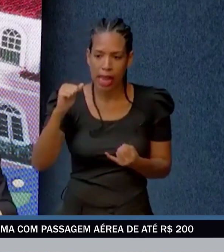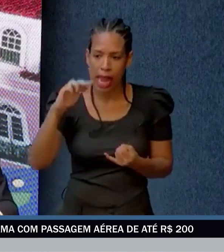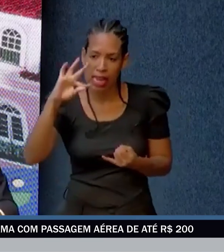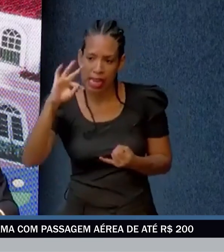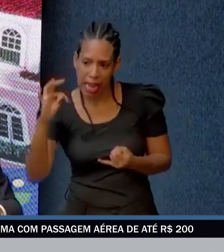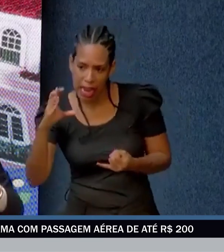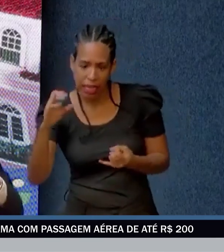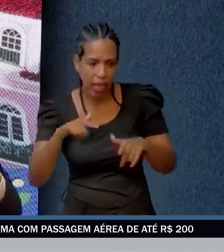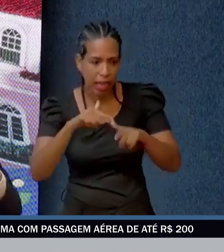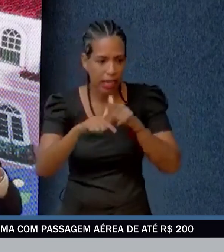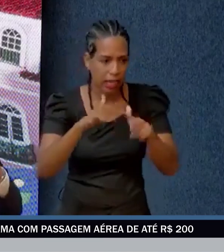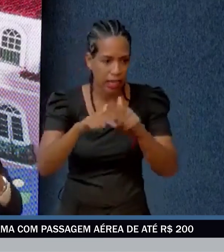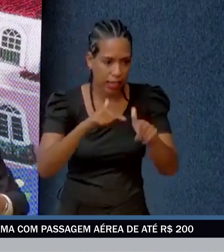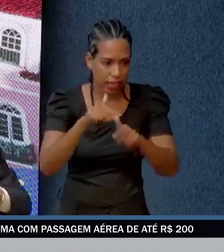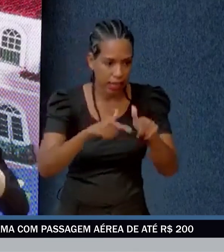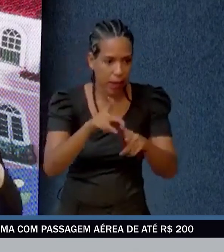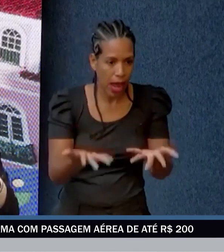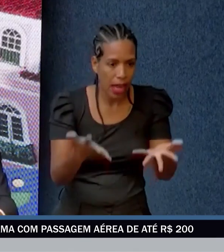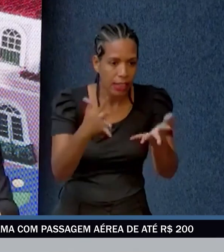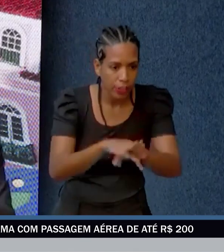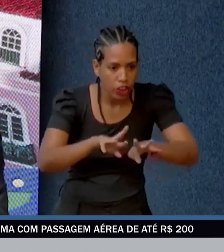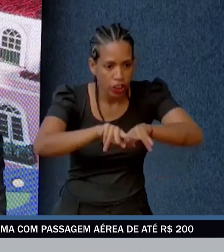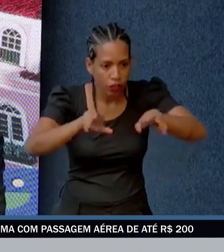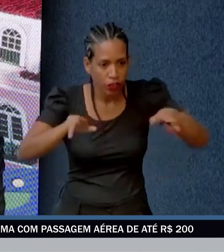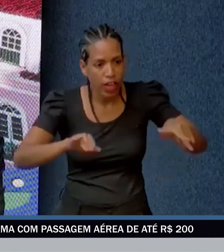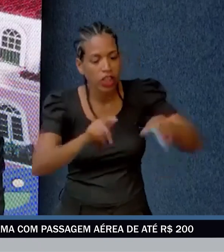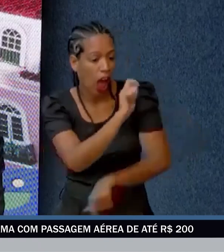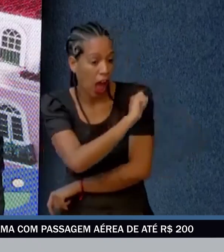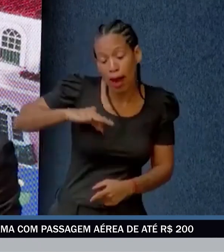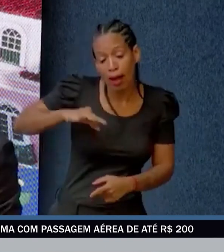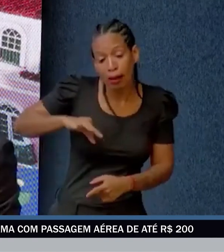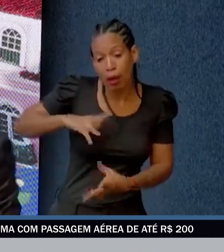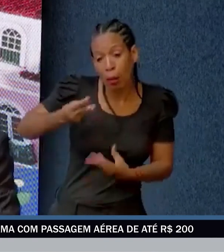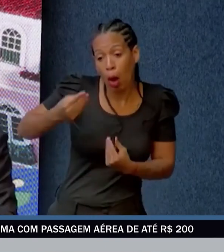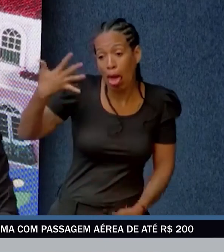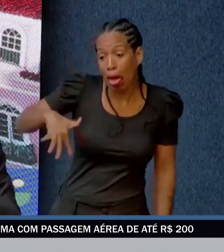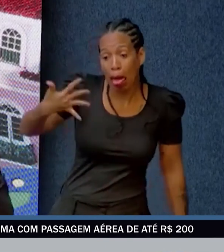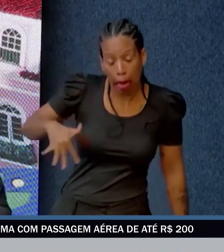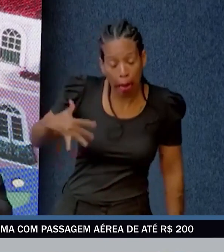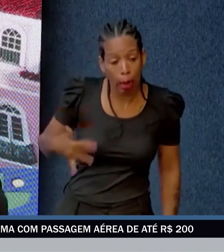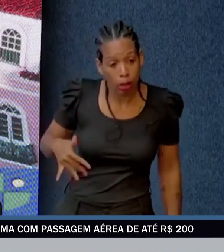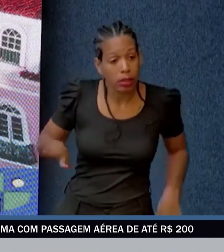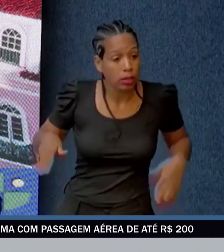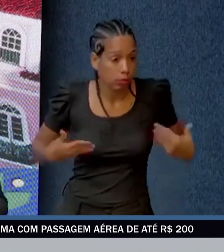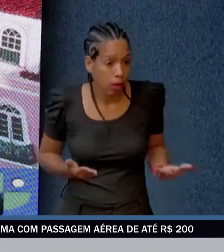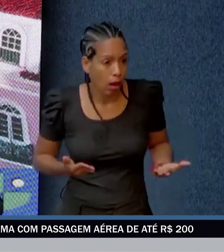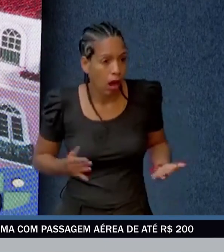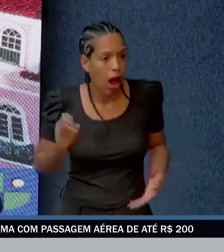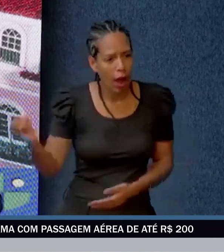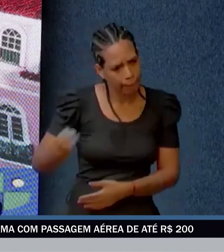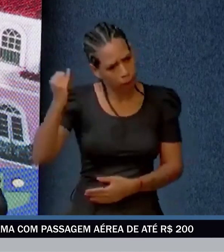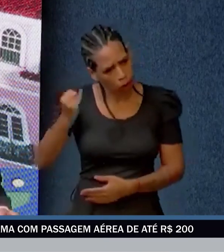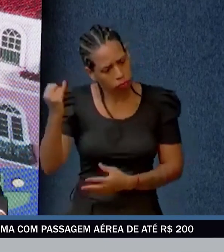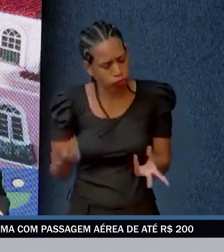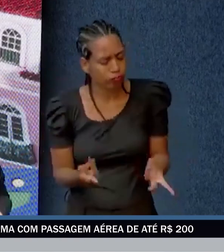o regime da pandemia.